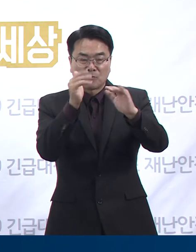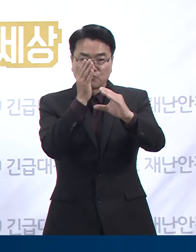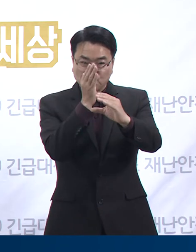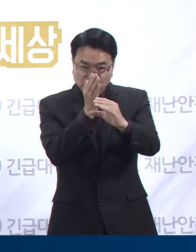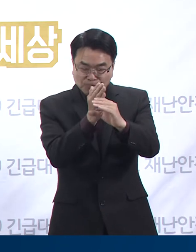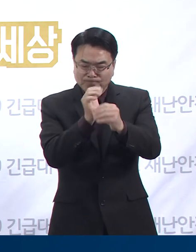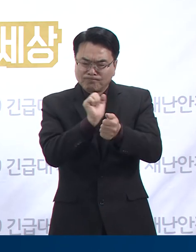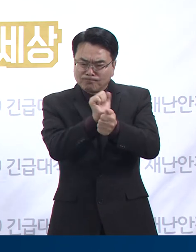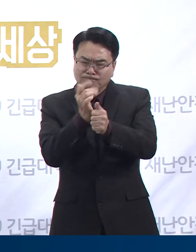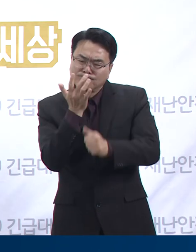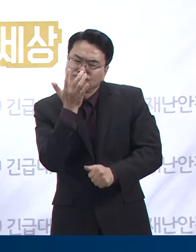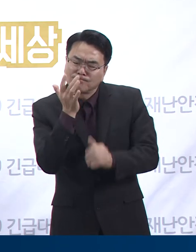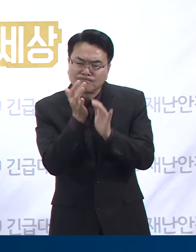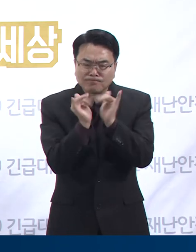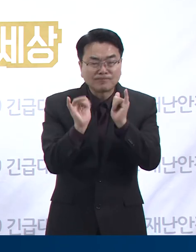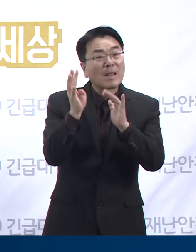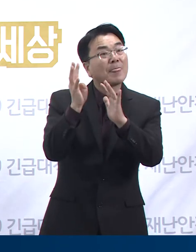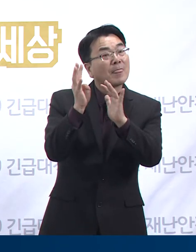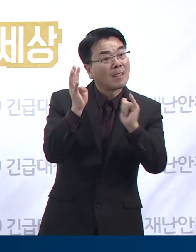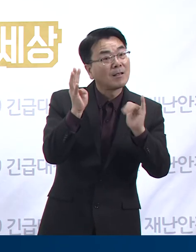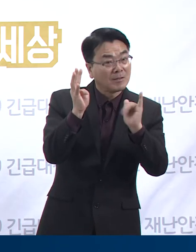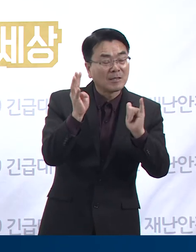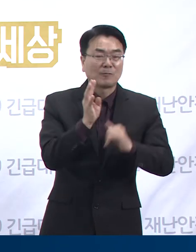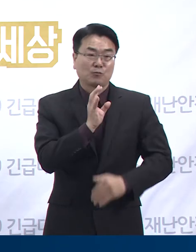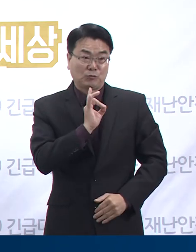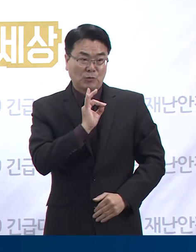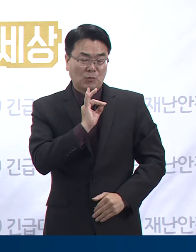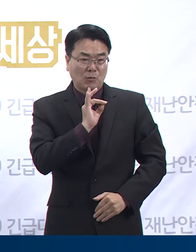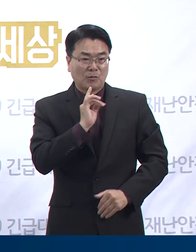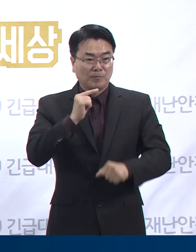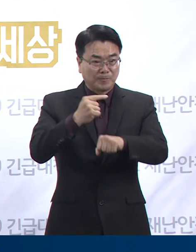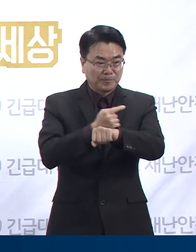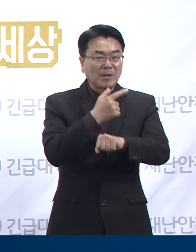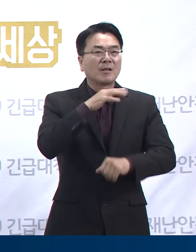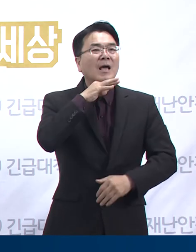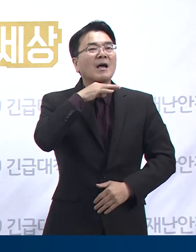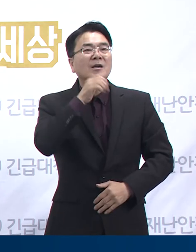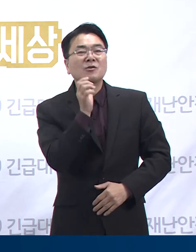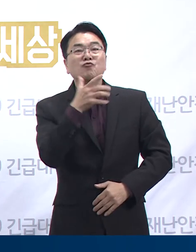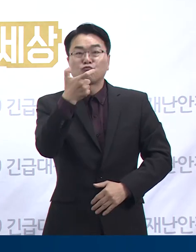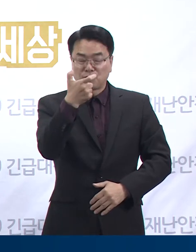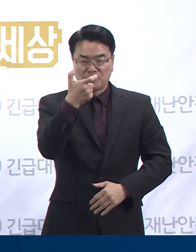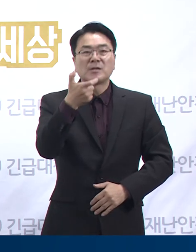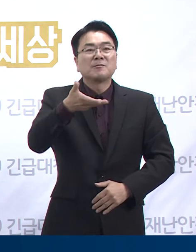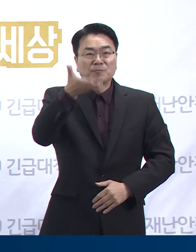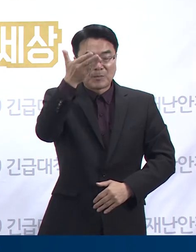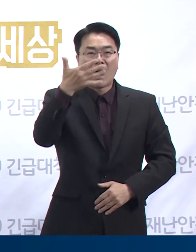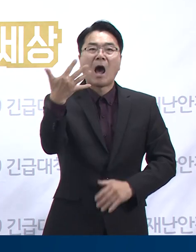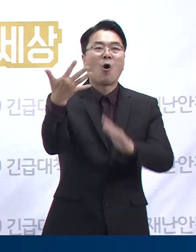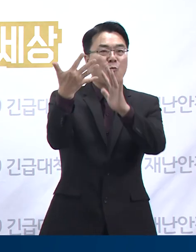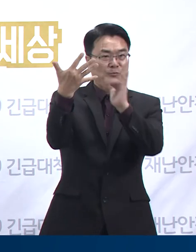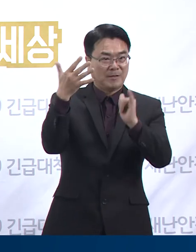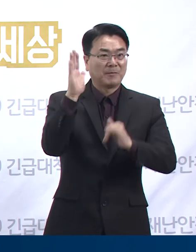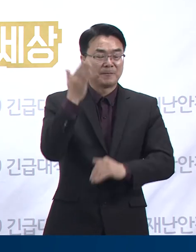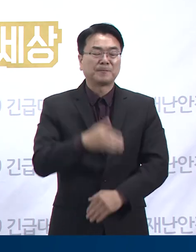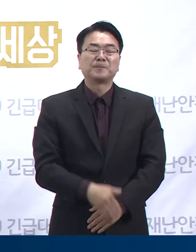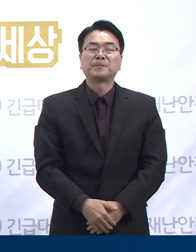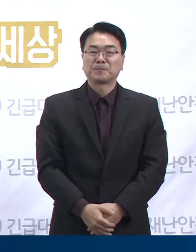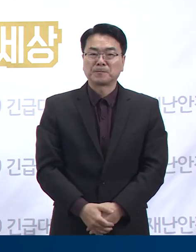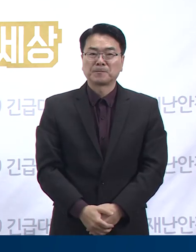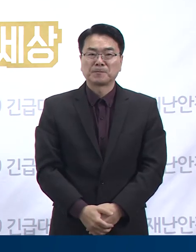알 수 없는 확진자는 4명으로 12.9% 차지하고 있고 60세 이상 고령자는 9명으로 29%를 차지하고 있습니다.